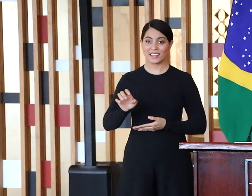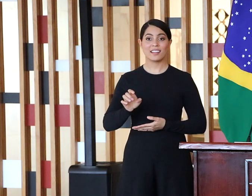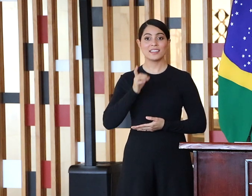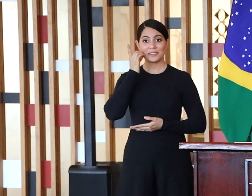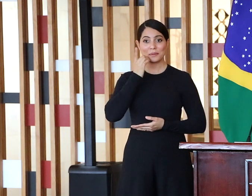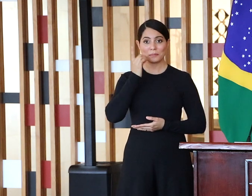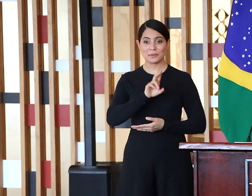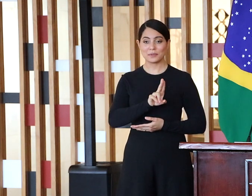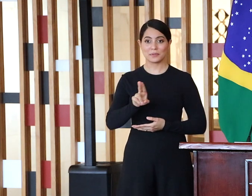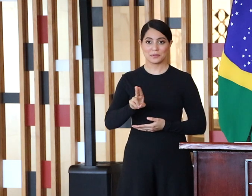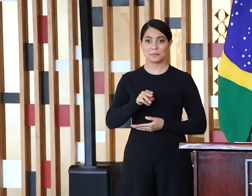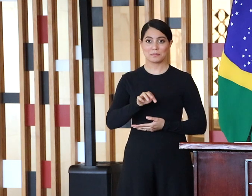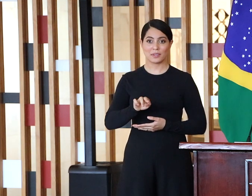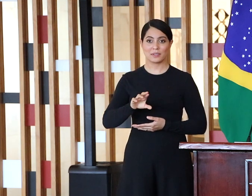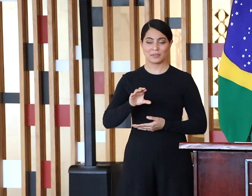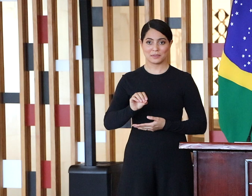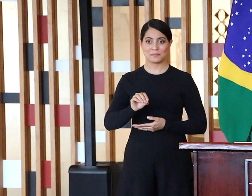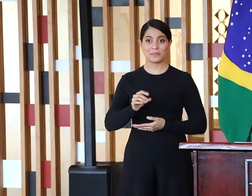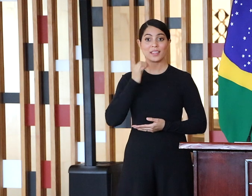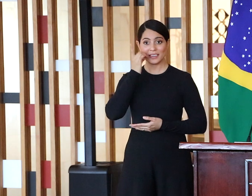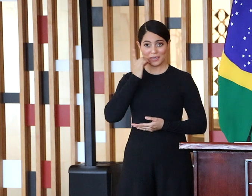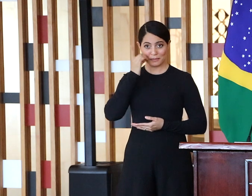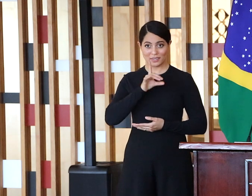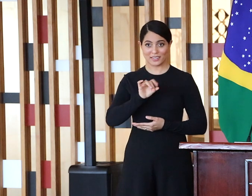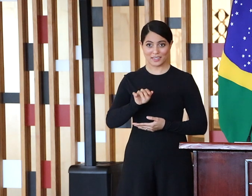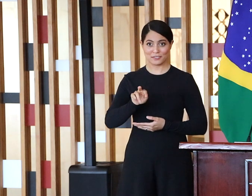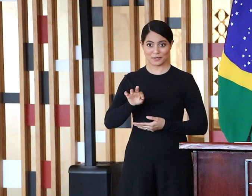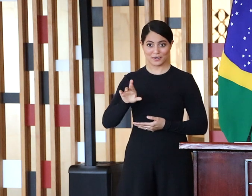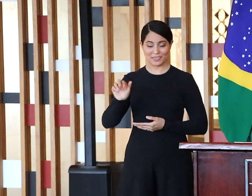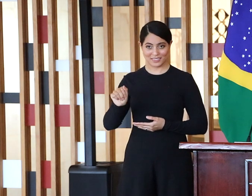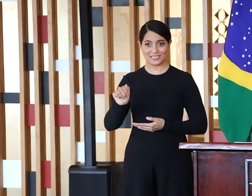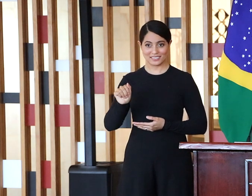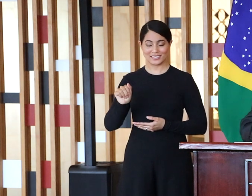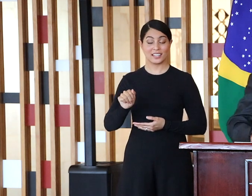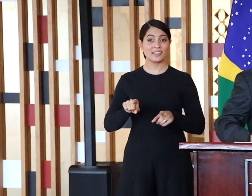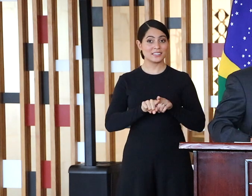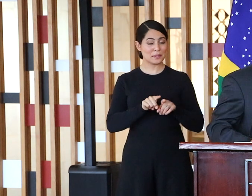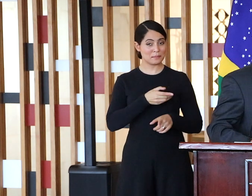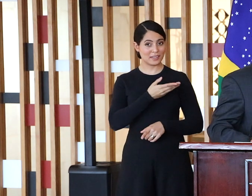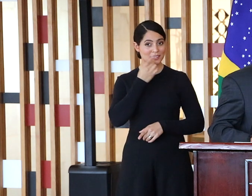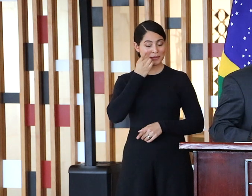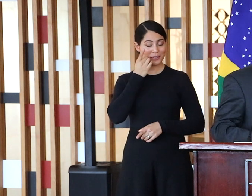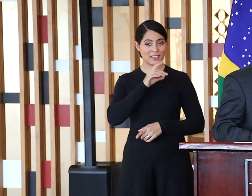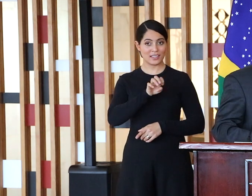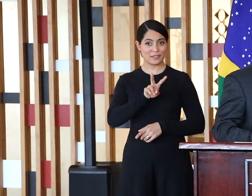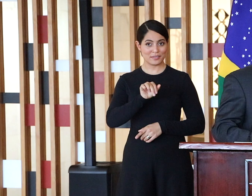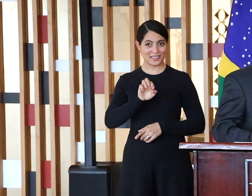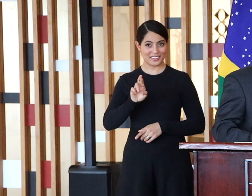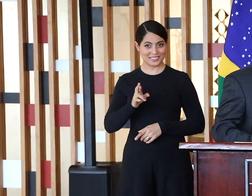deputado Mário Negromonte, deputado da Vitória e deputado Evair de Mello.